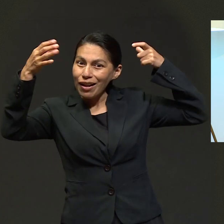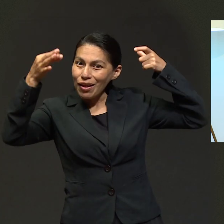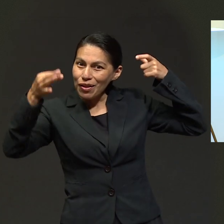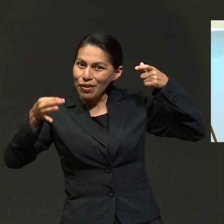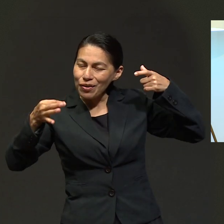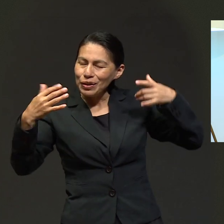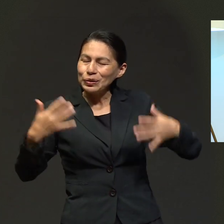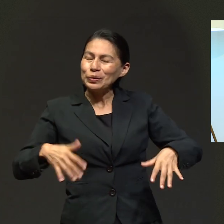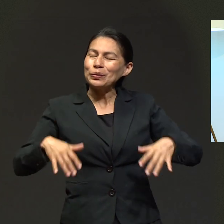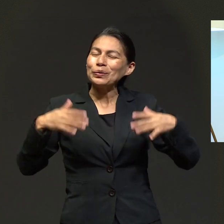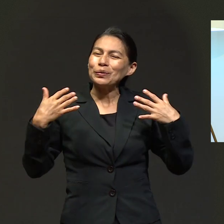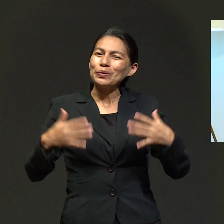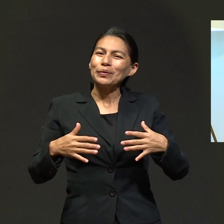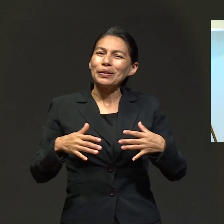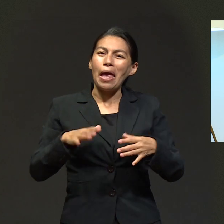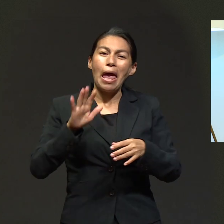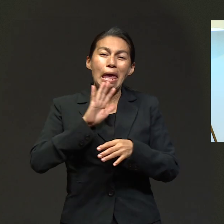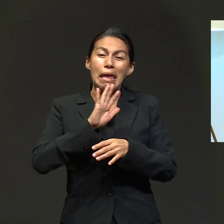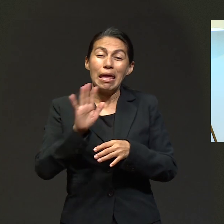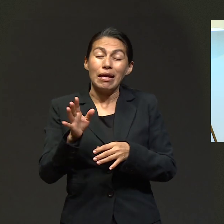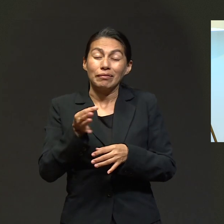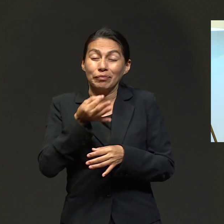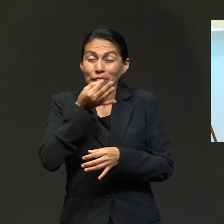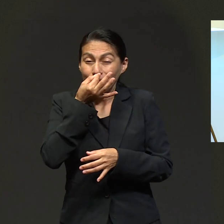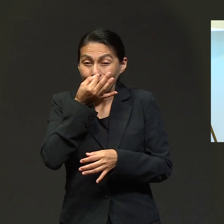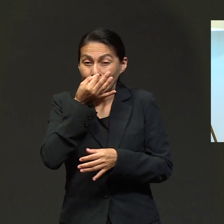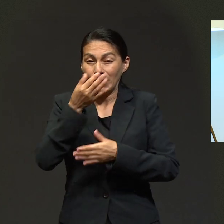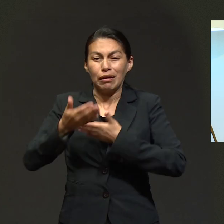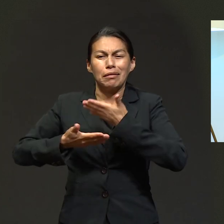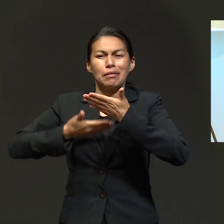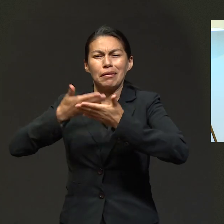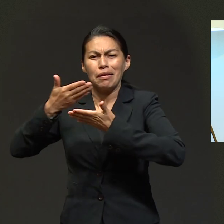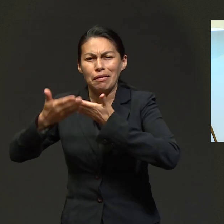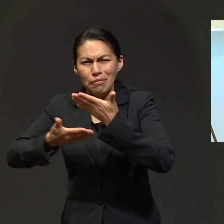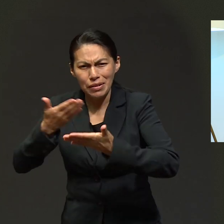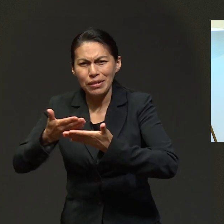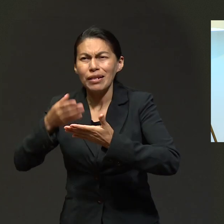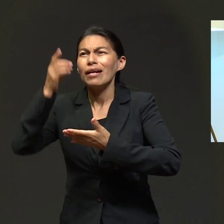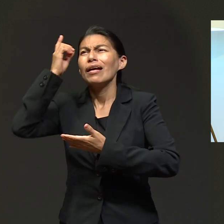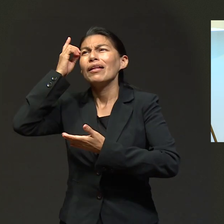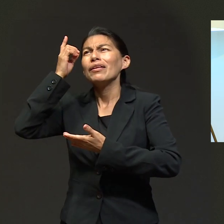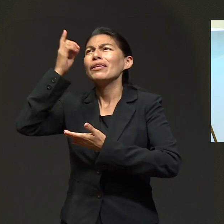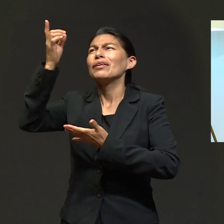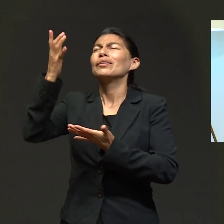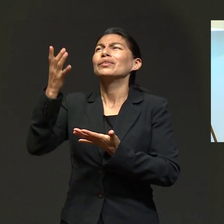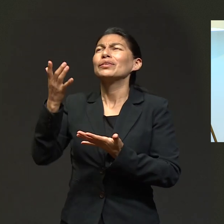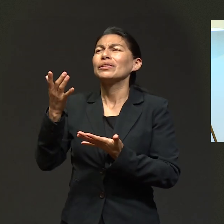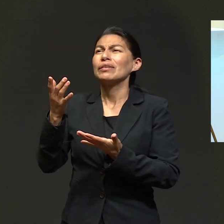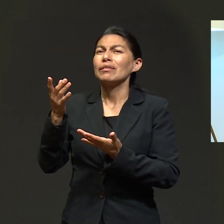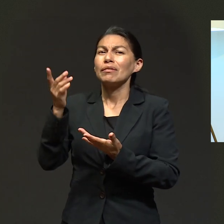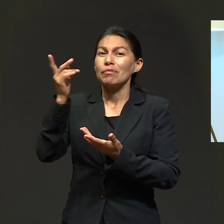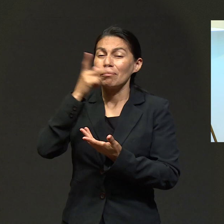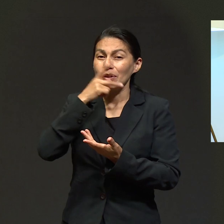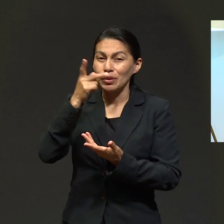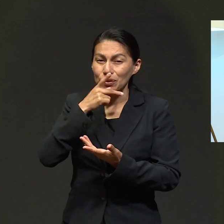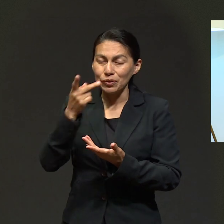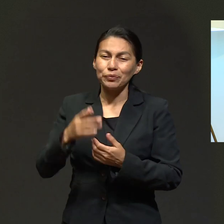y está a punto de salir a servir a Dios en el ministerio pastoral.